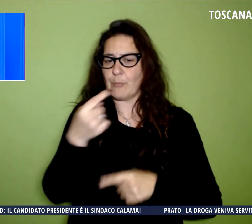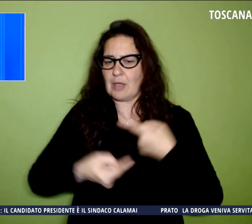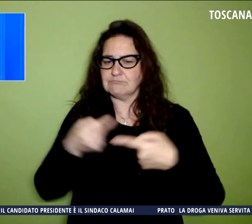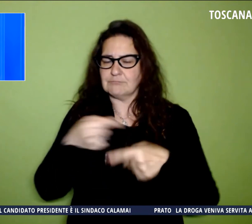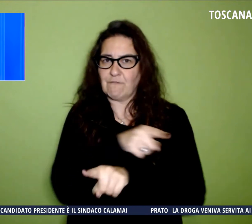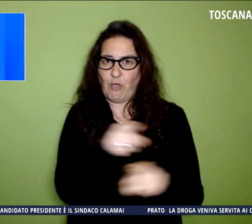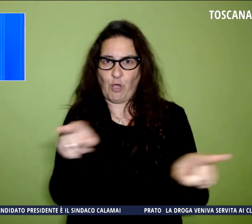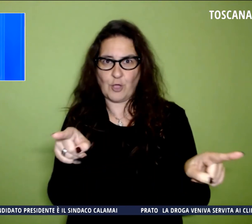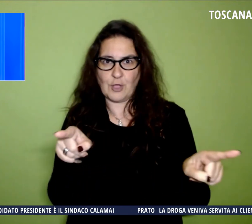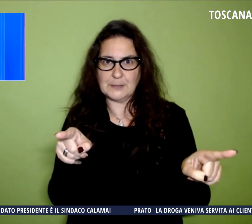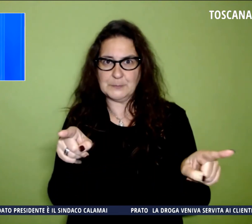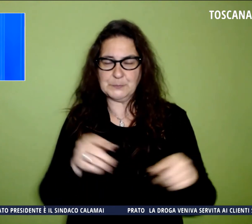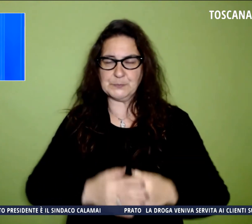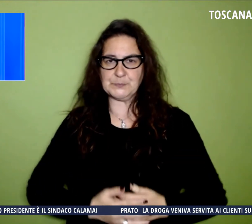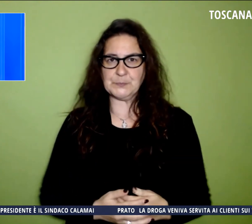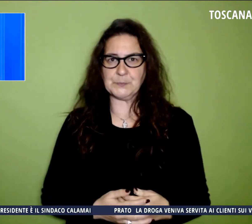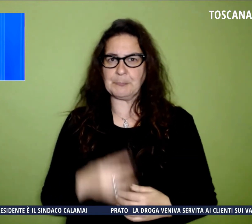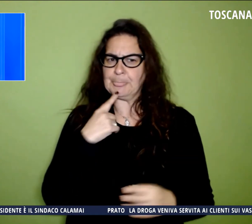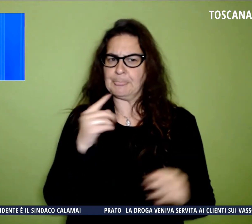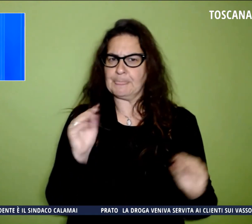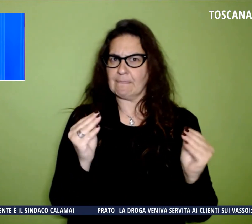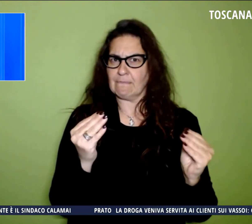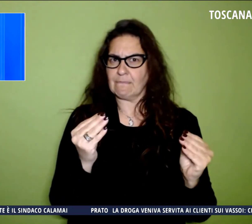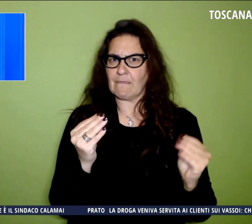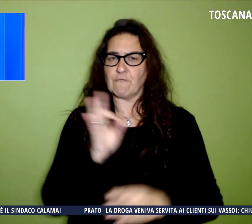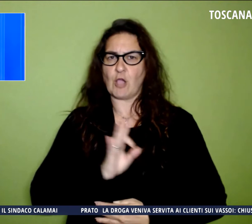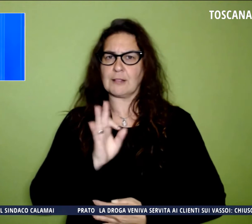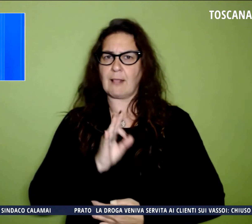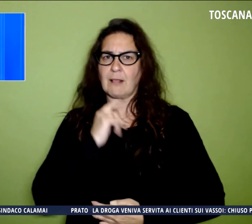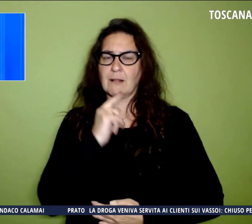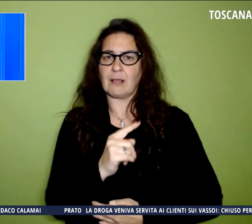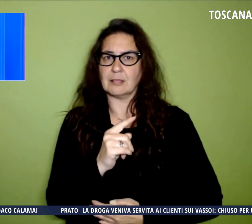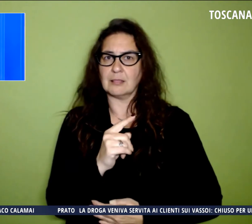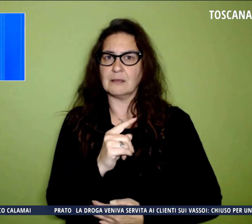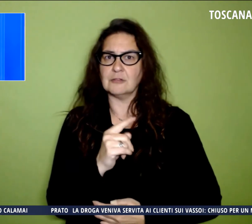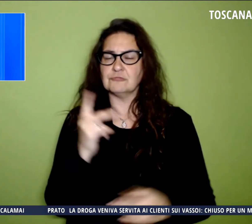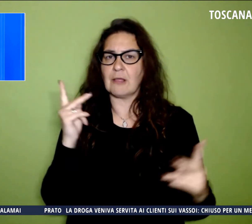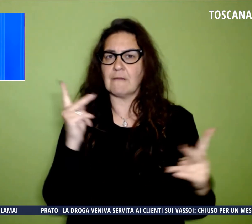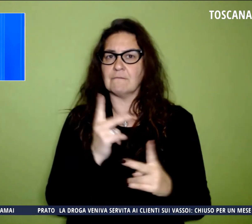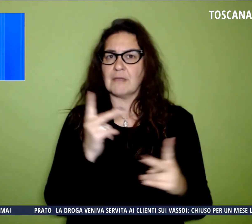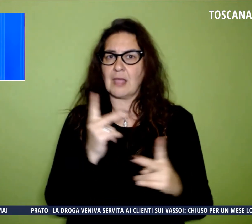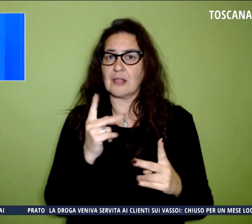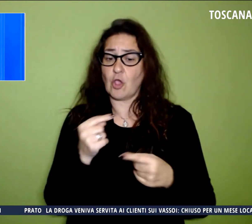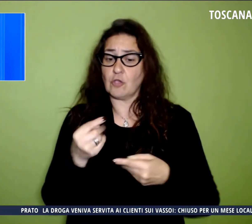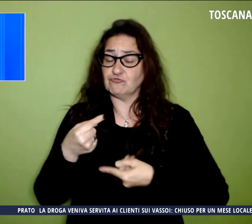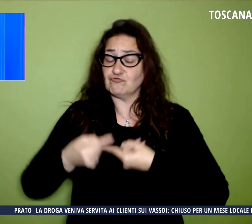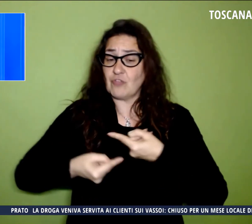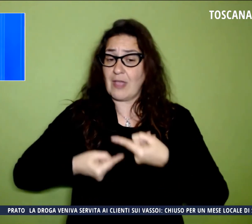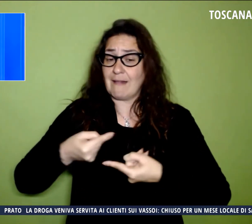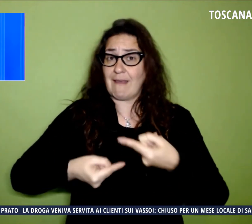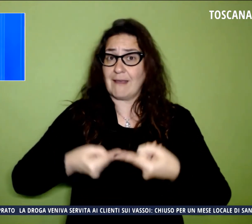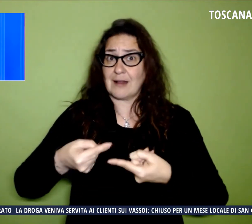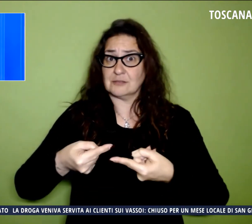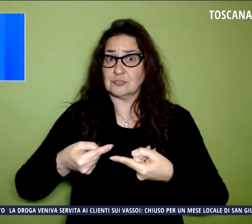Poi rivolgendosi ai giovani la von der Leyen ha detto che si tratta di una generazione che è una costante